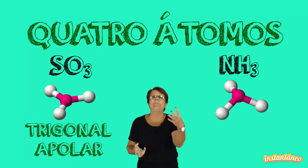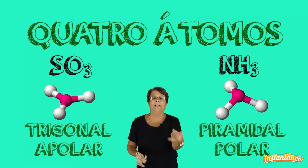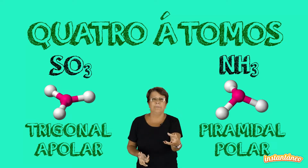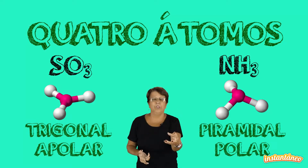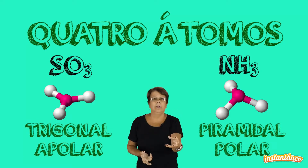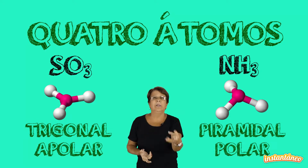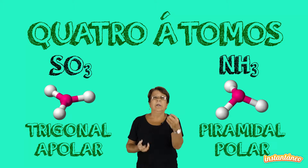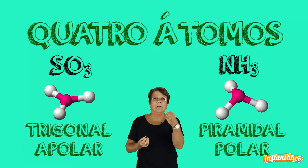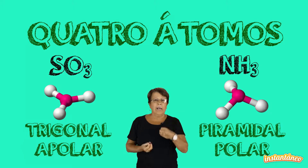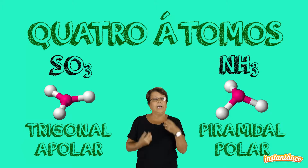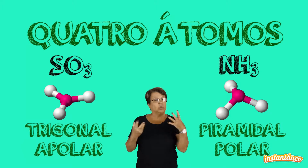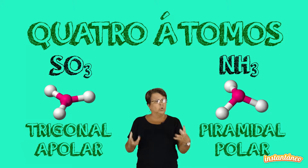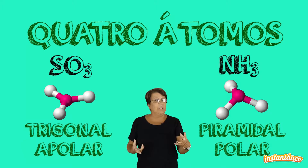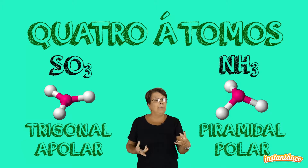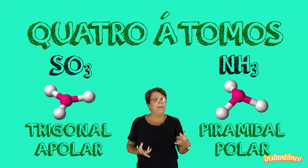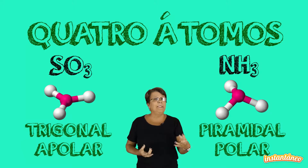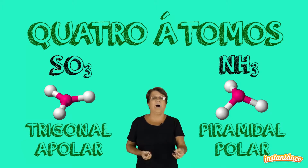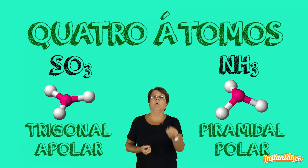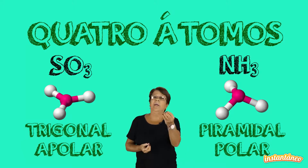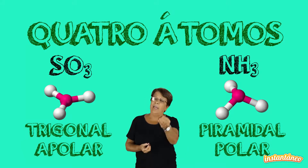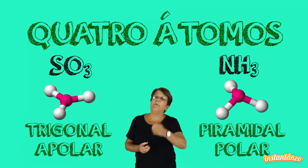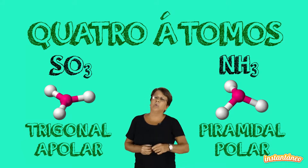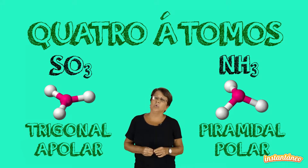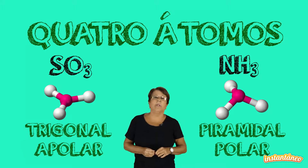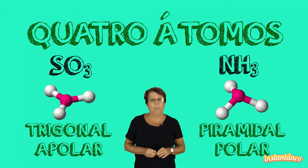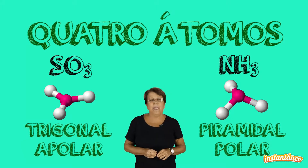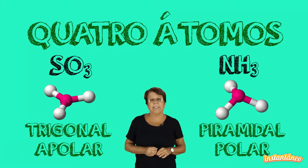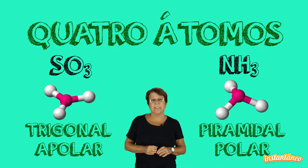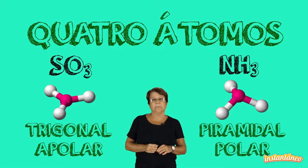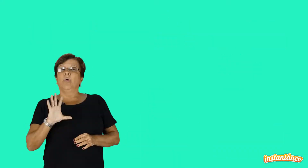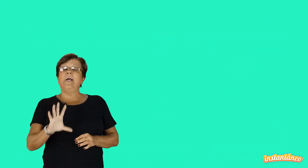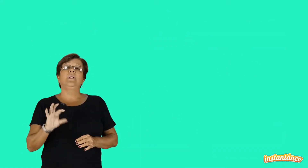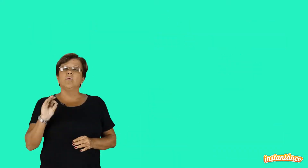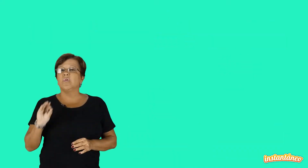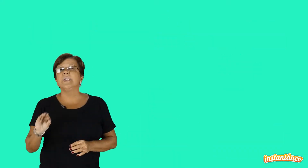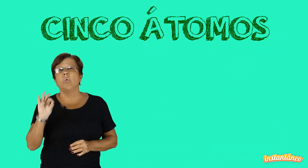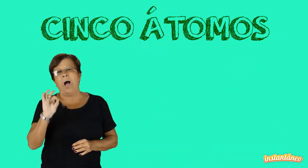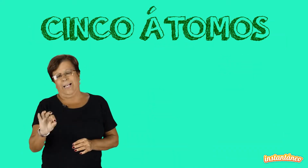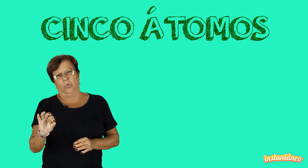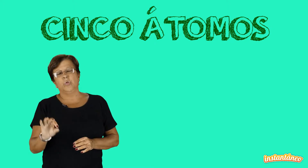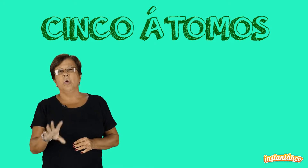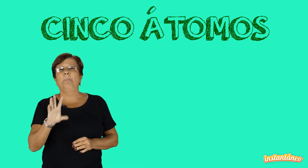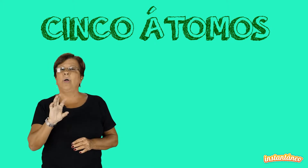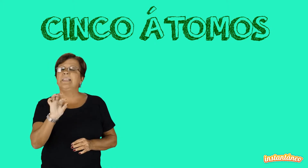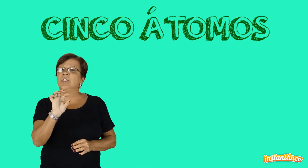pirâmide. A estrutura piramidal é uma estrutura polar. Moléculas com cinco átomos podem ser